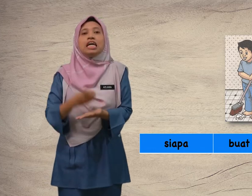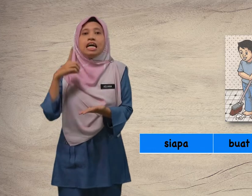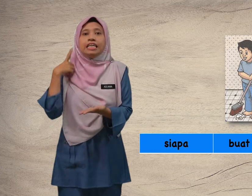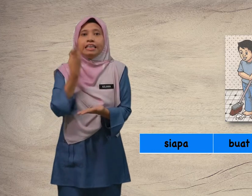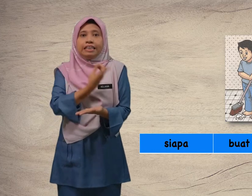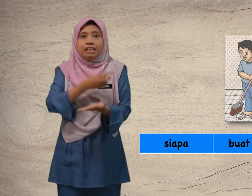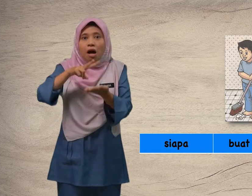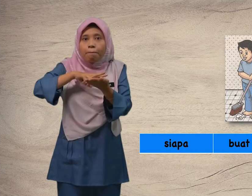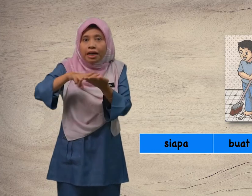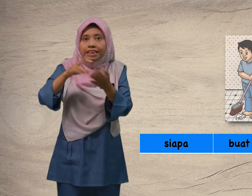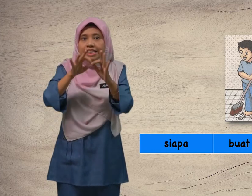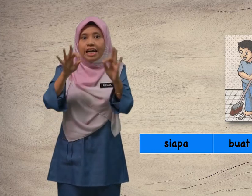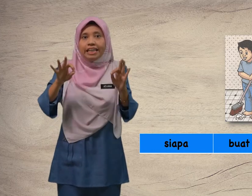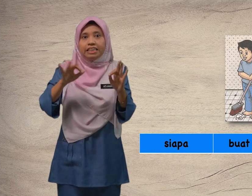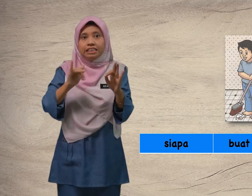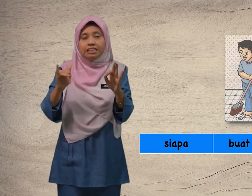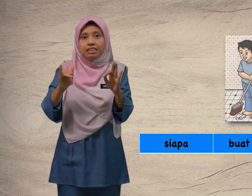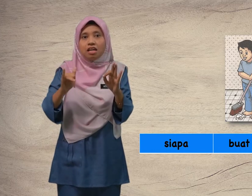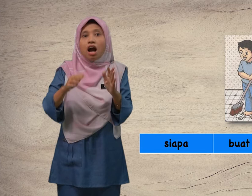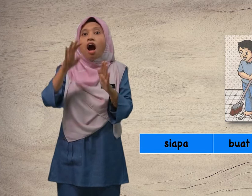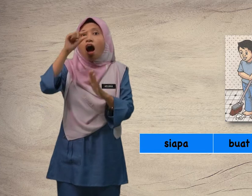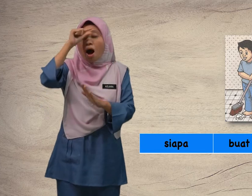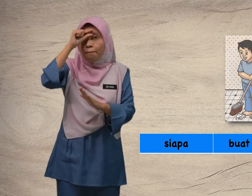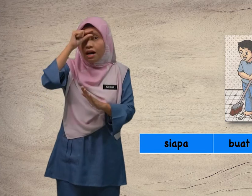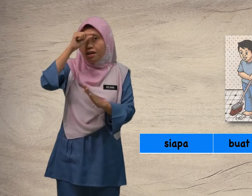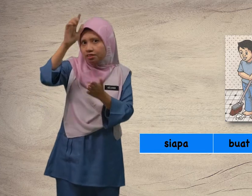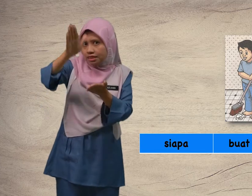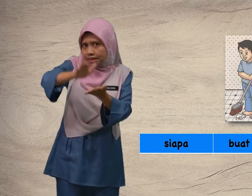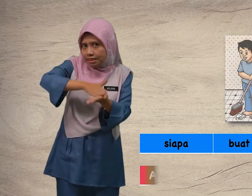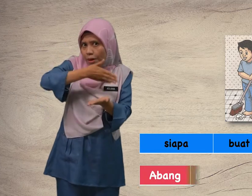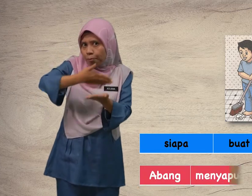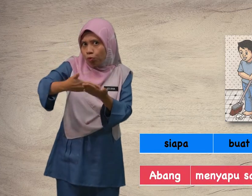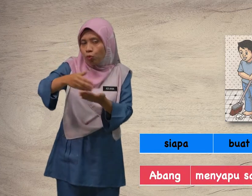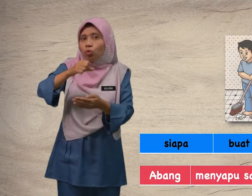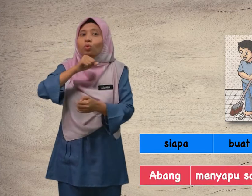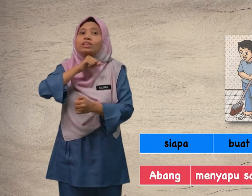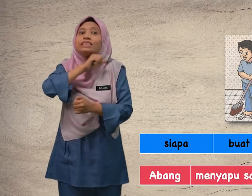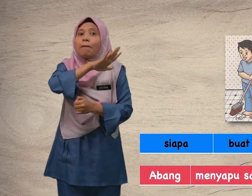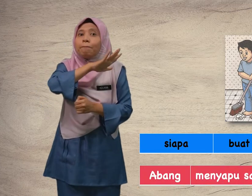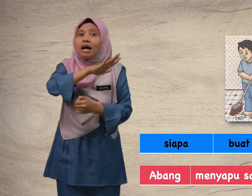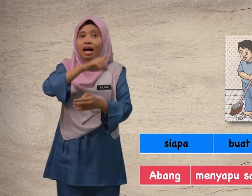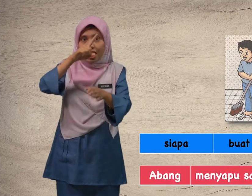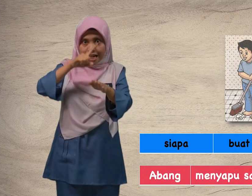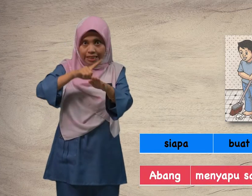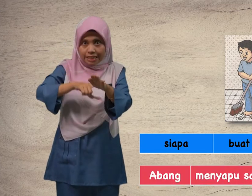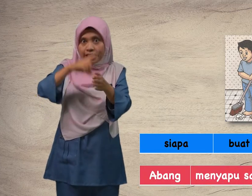Kita baca ayatnya. Abang sapu sampah di